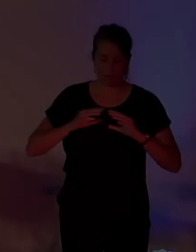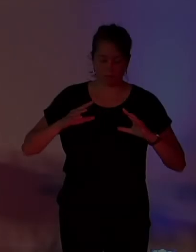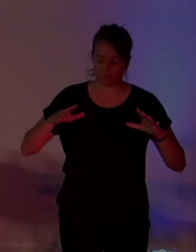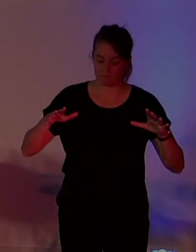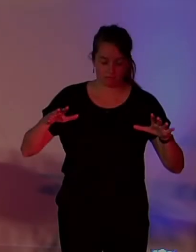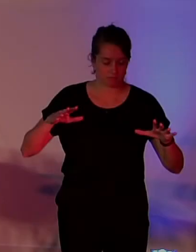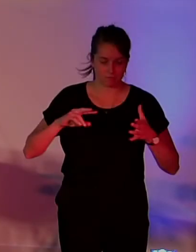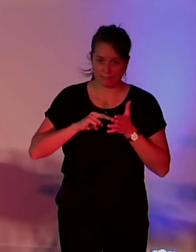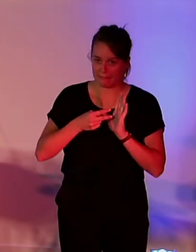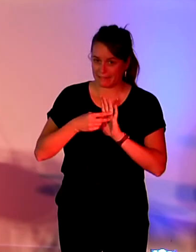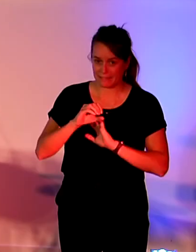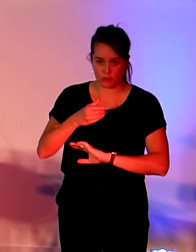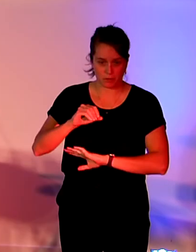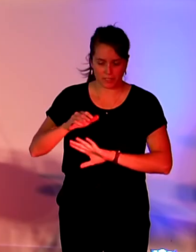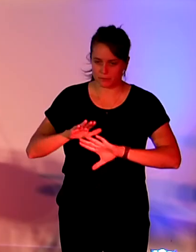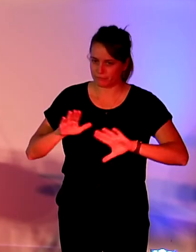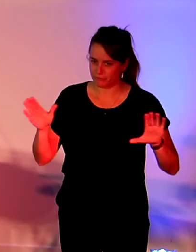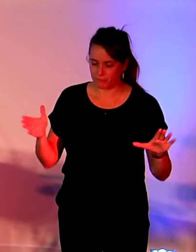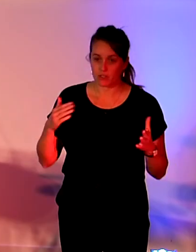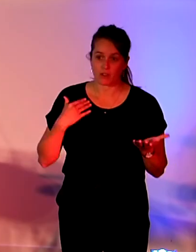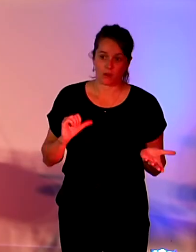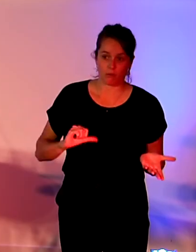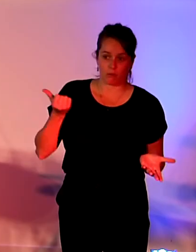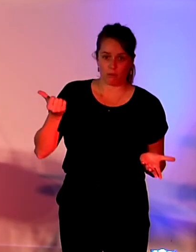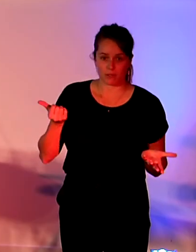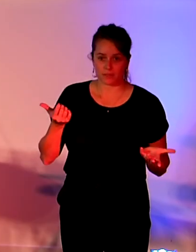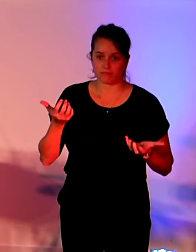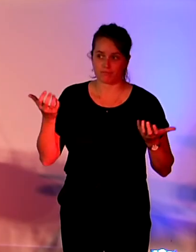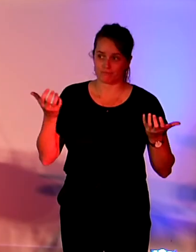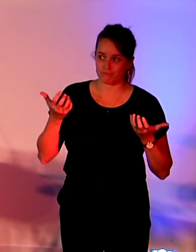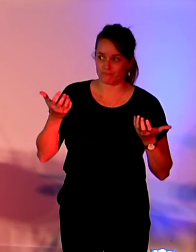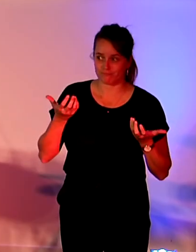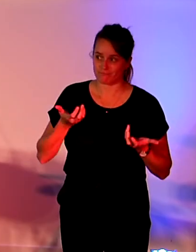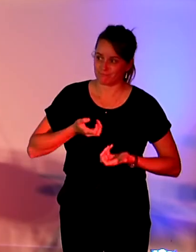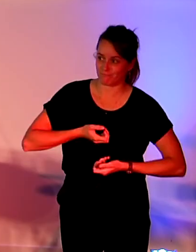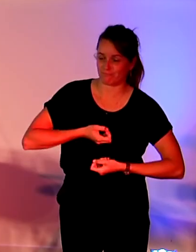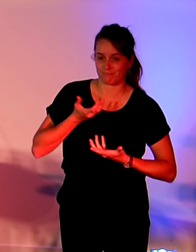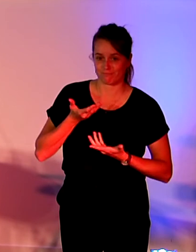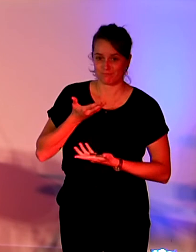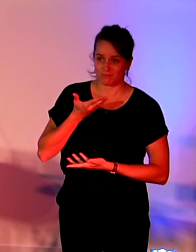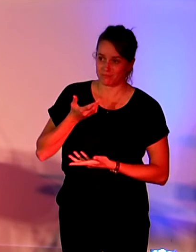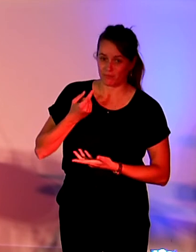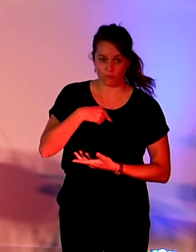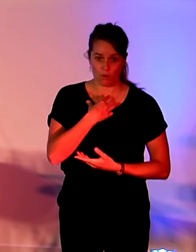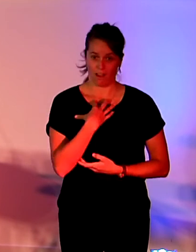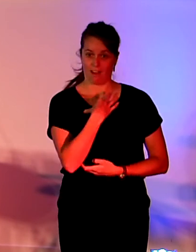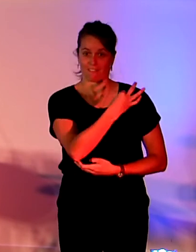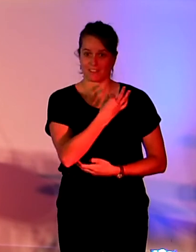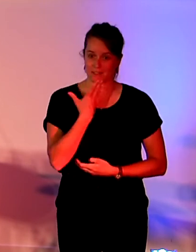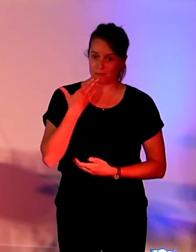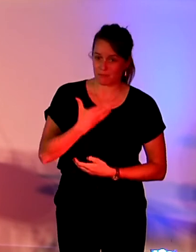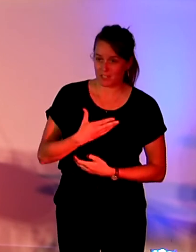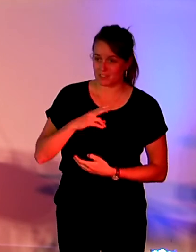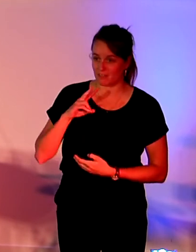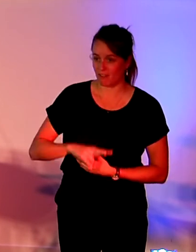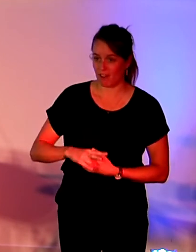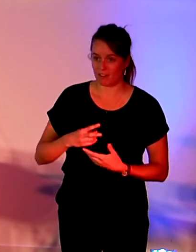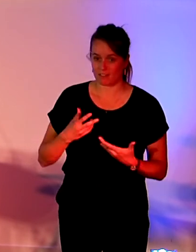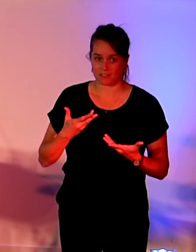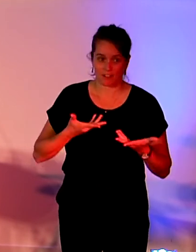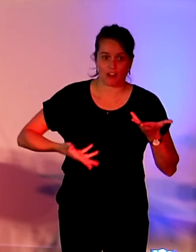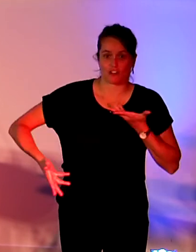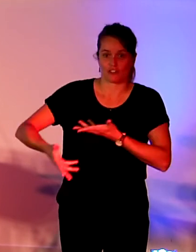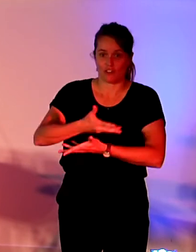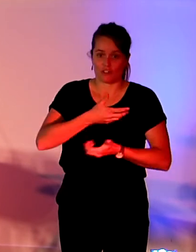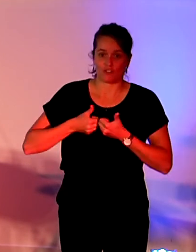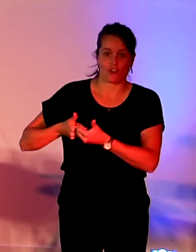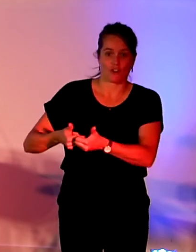Tout d'abord, je tenais à vous remercier pour cette invitation. Je suis vraiment ravie de pouvoir échanger avec vous